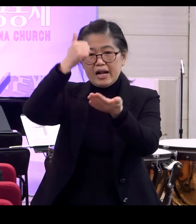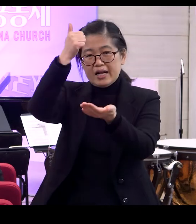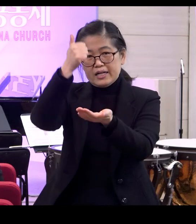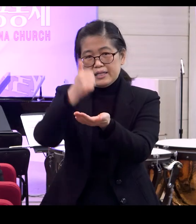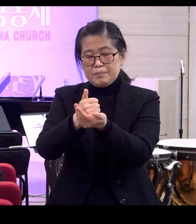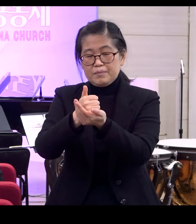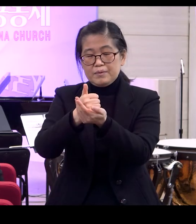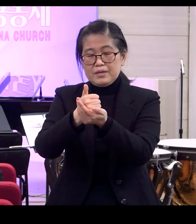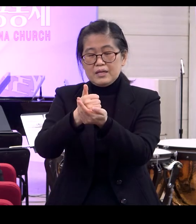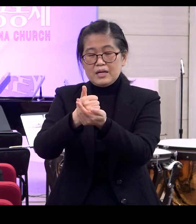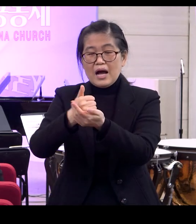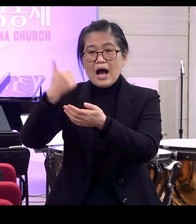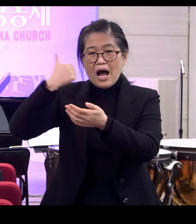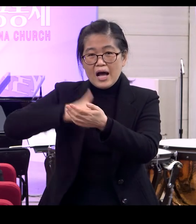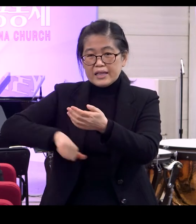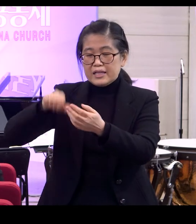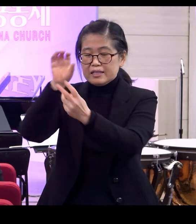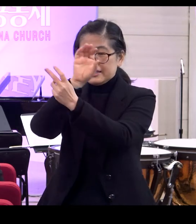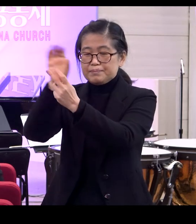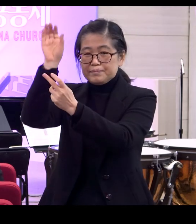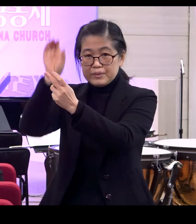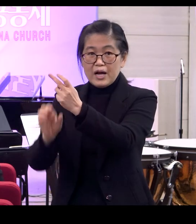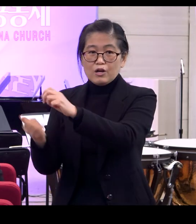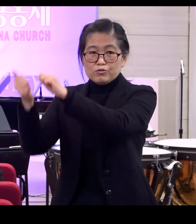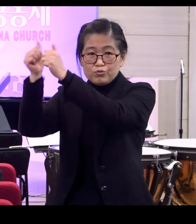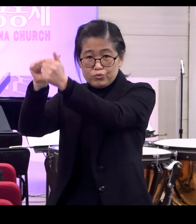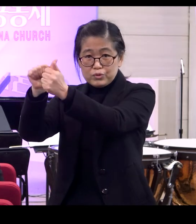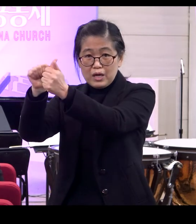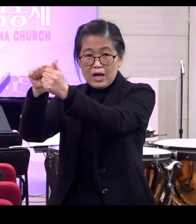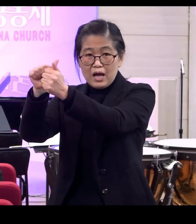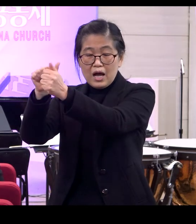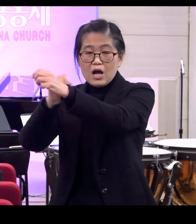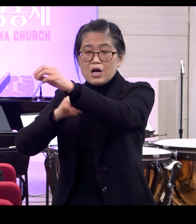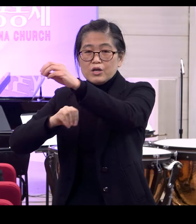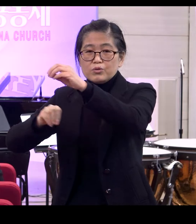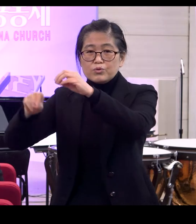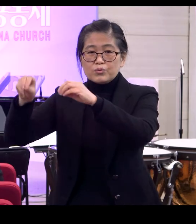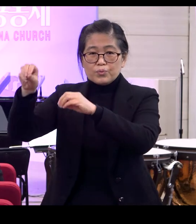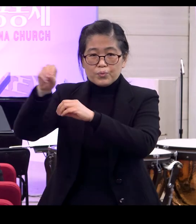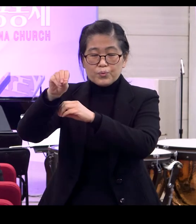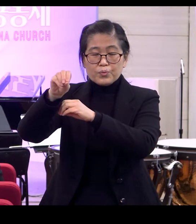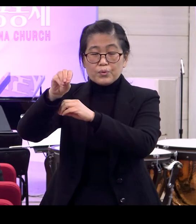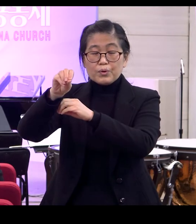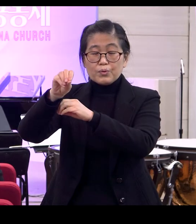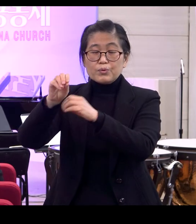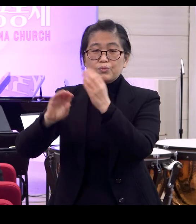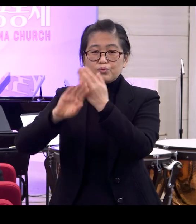당신의 아들을 십자가에 대신 죽게 하시면서 되찾아 주셨다 이게 복음이에요